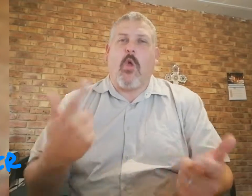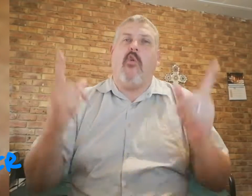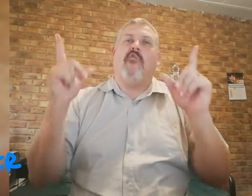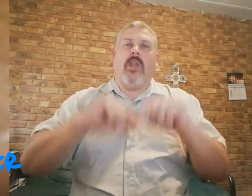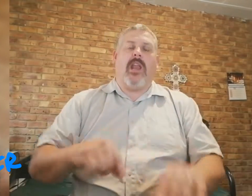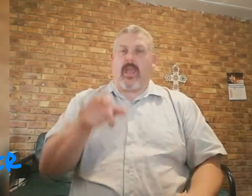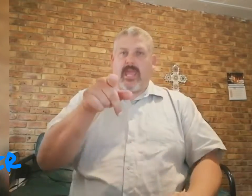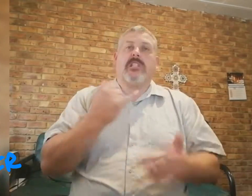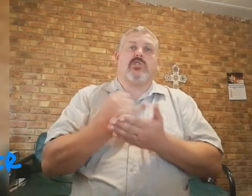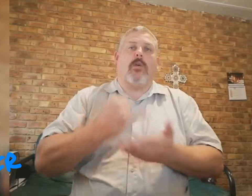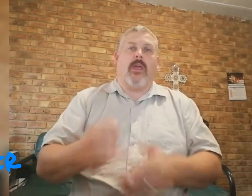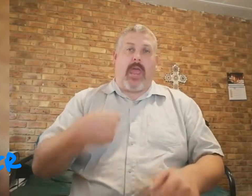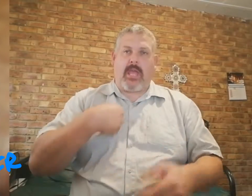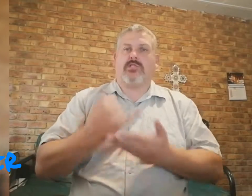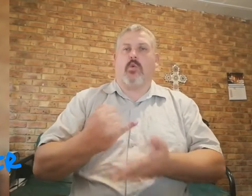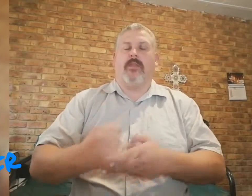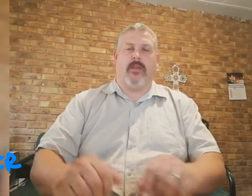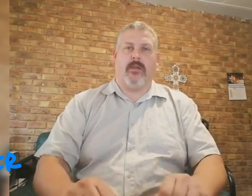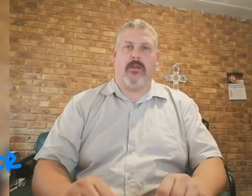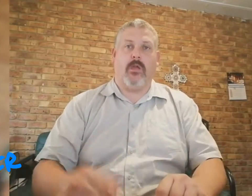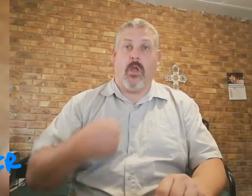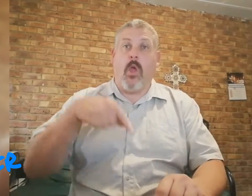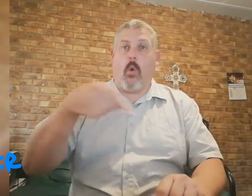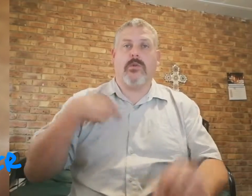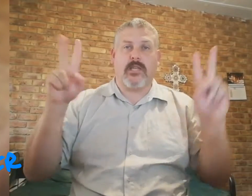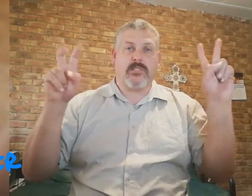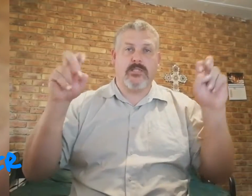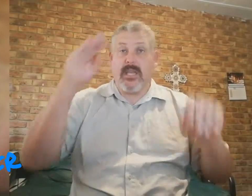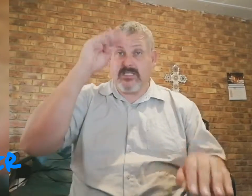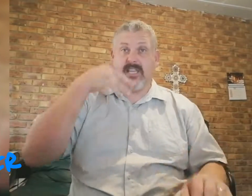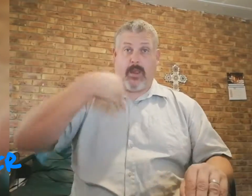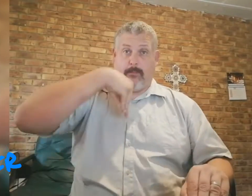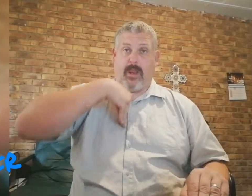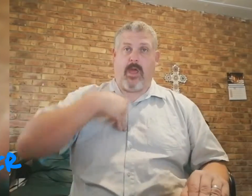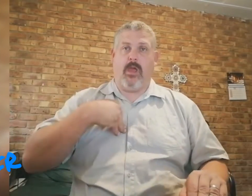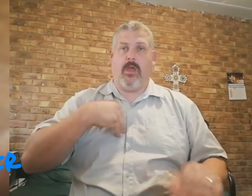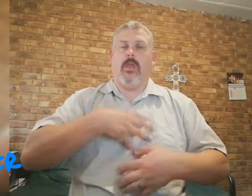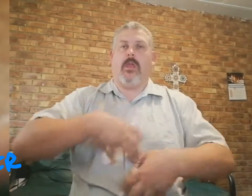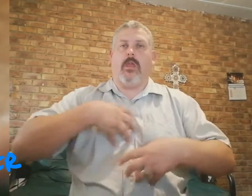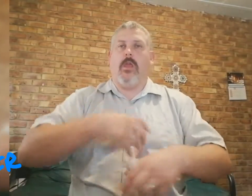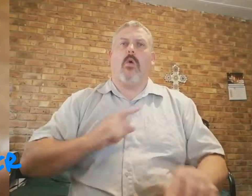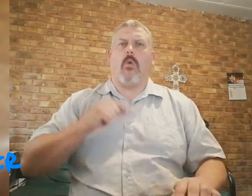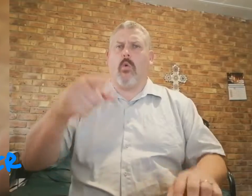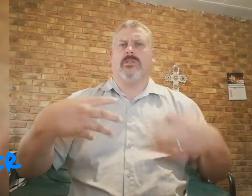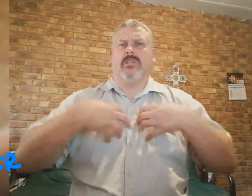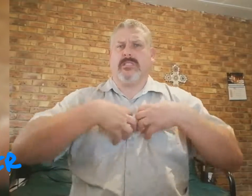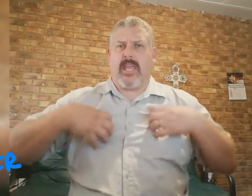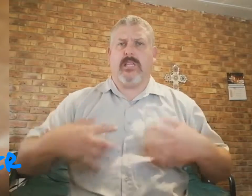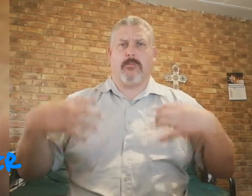Uw wonderlik, dit zonde, echt zonde. ons is, syk binnen, kom ons, stes,